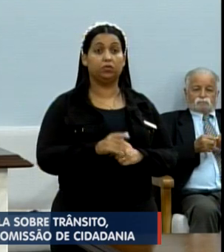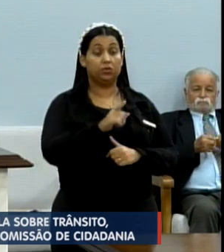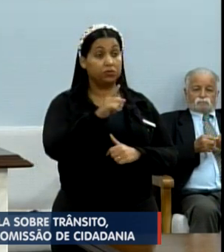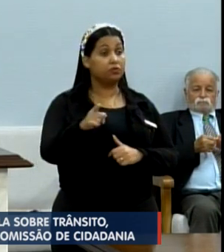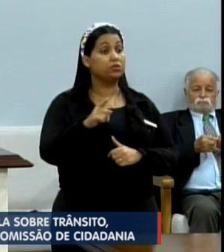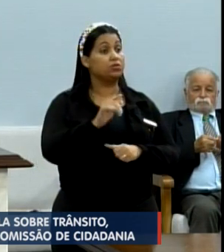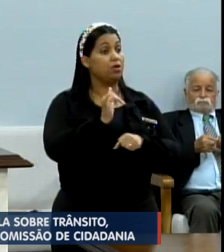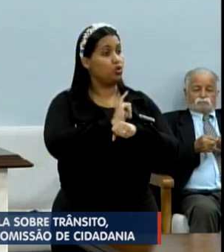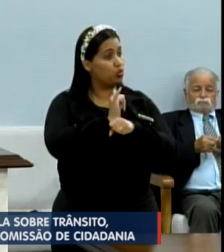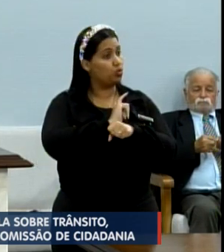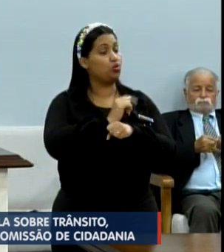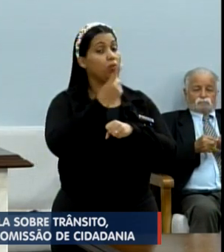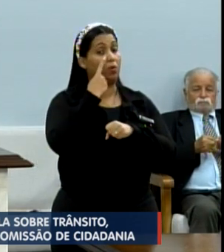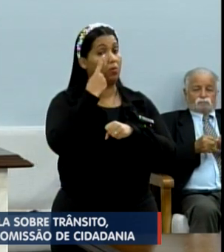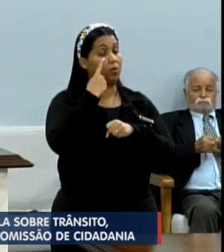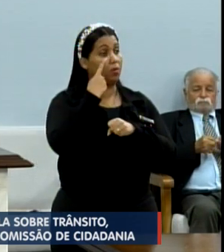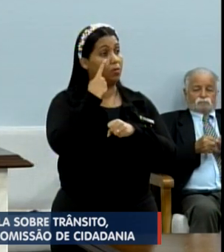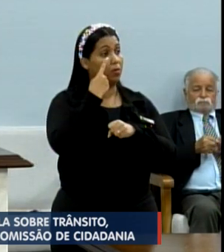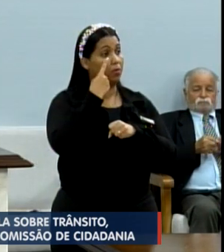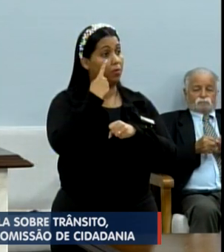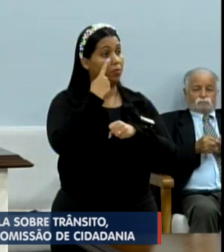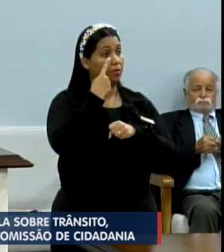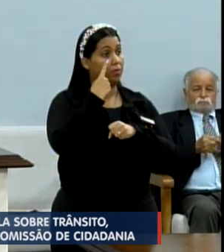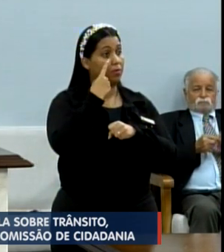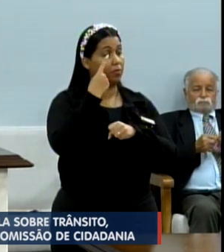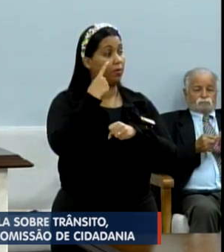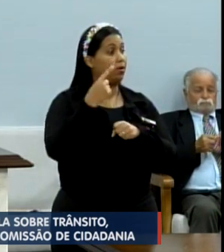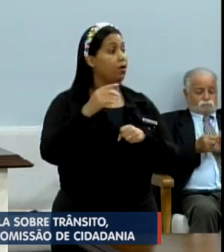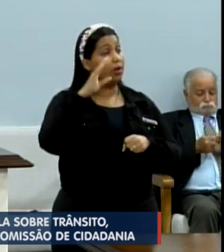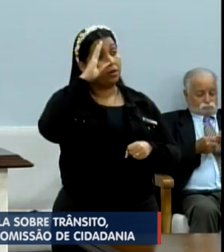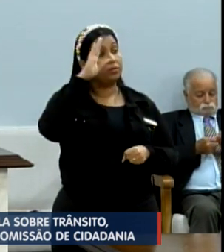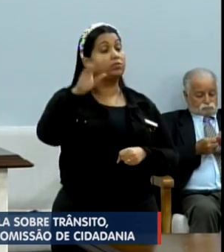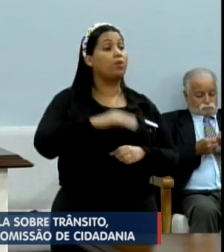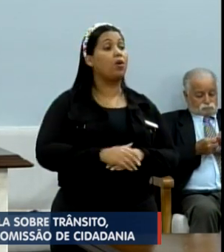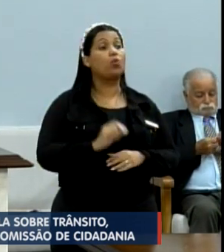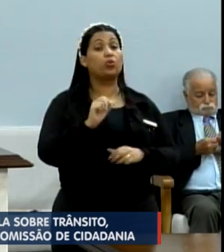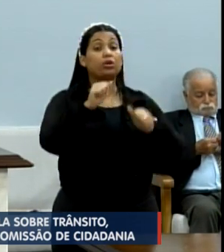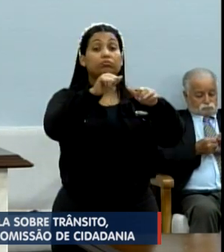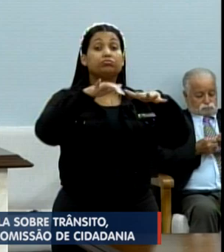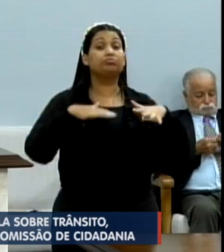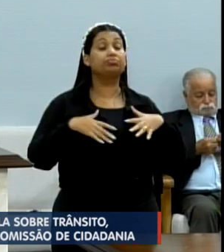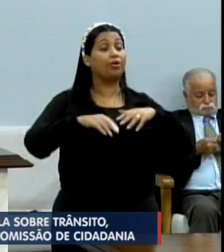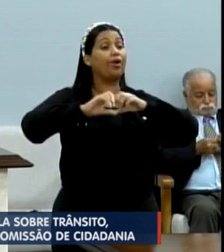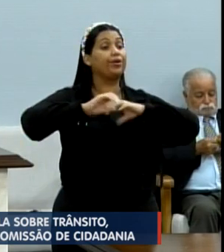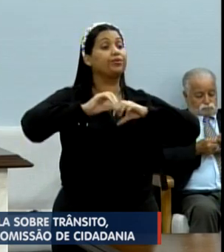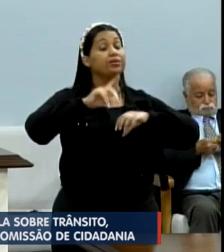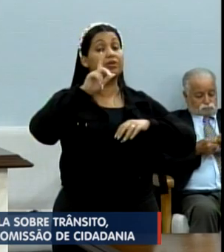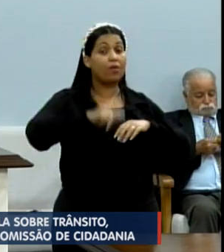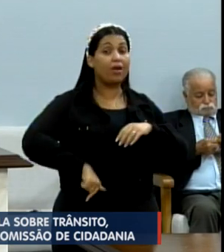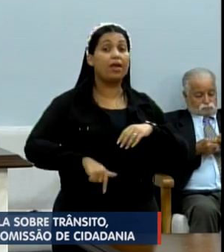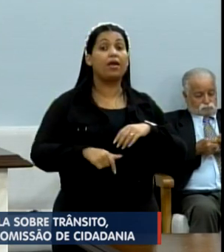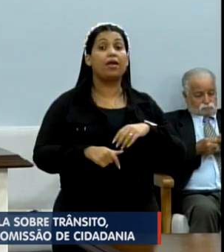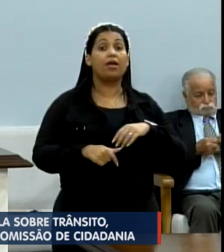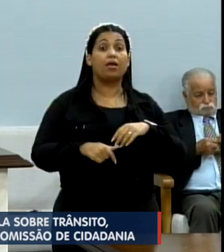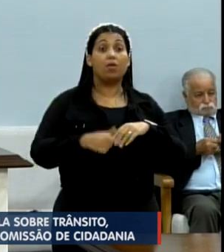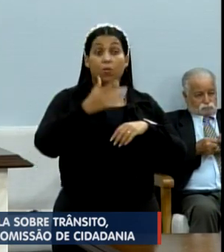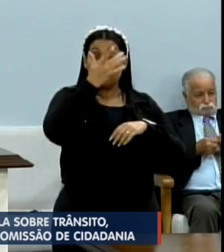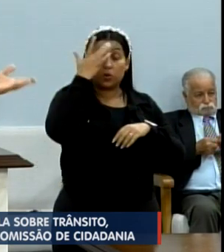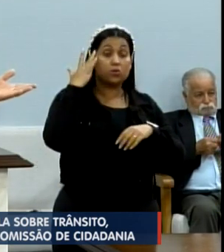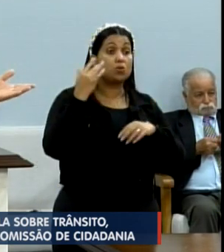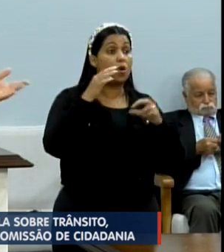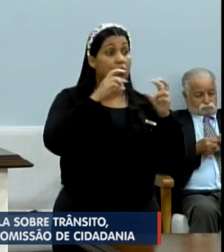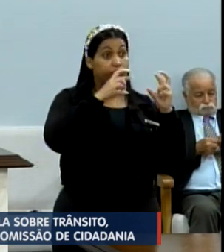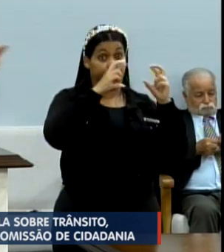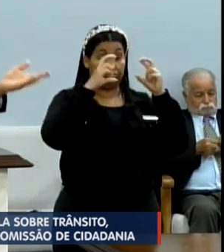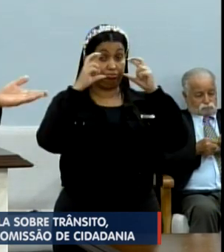pelo YouTube sabe. Especialmente audiências ligadas à educação, tem uma audiência muito grande. E a